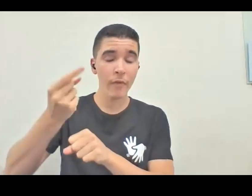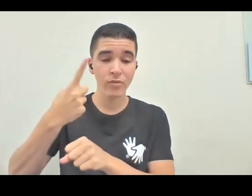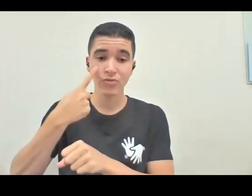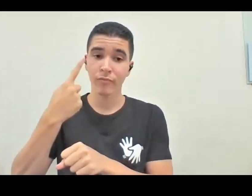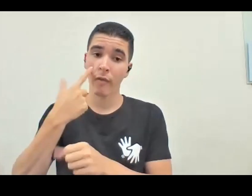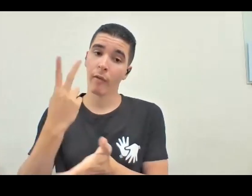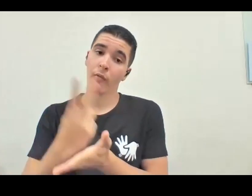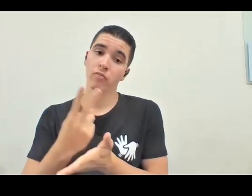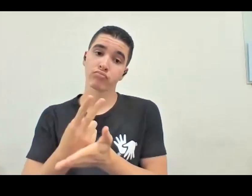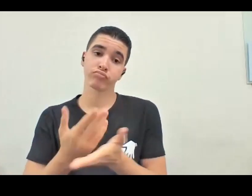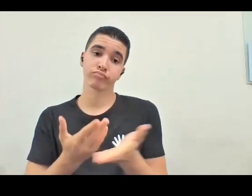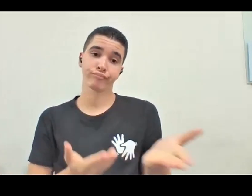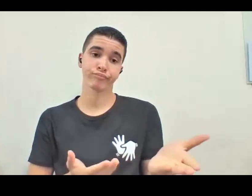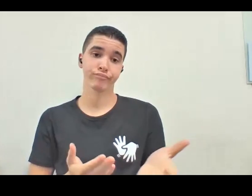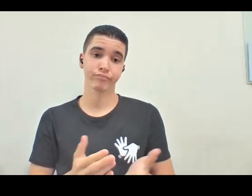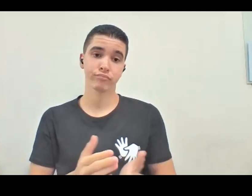mas foi uma briga dura.